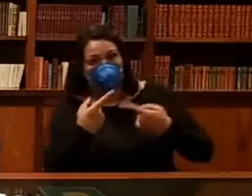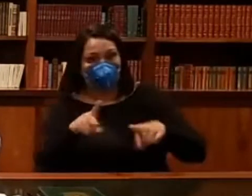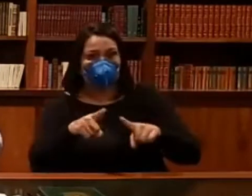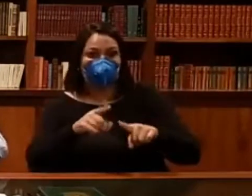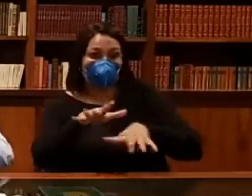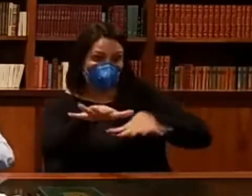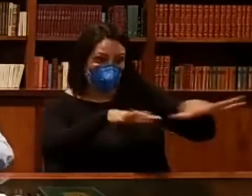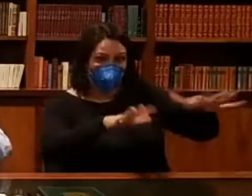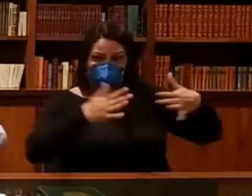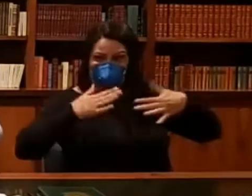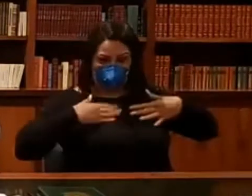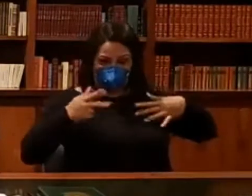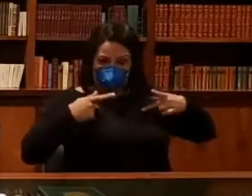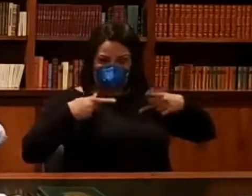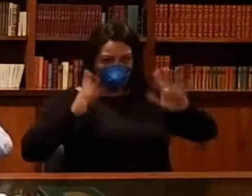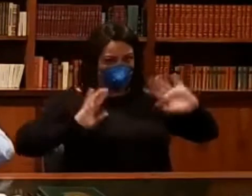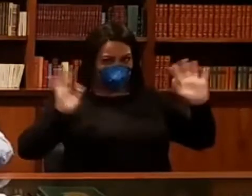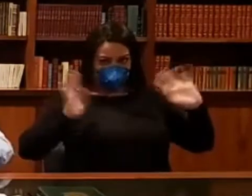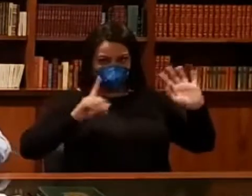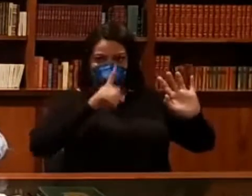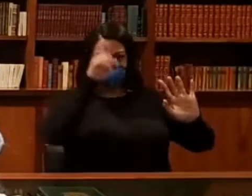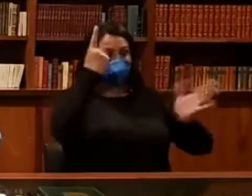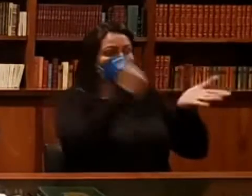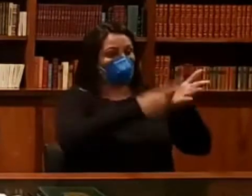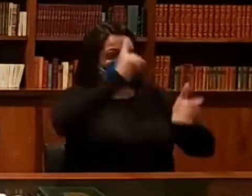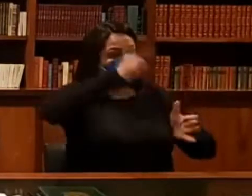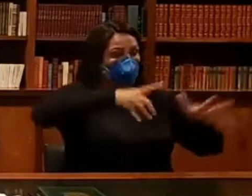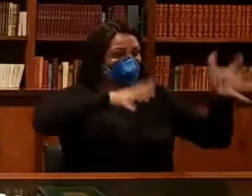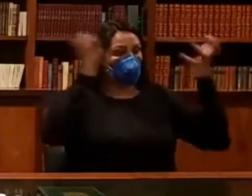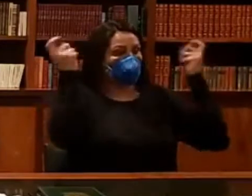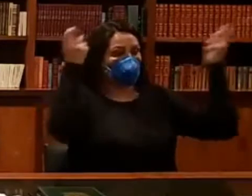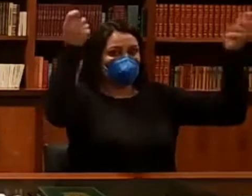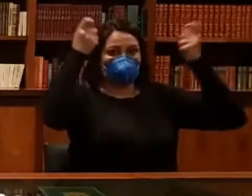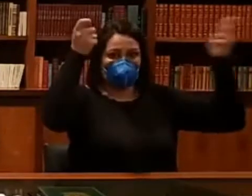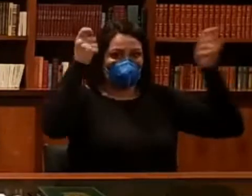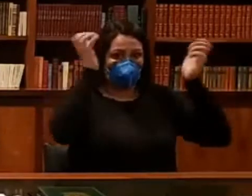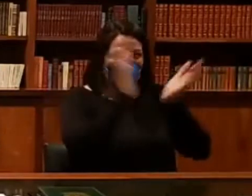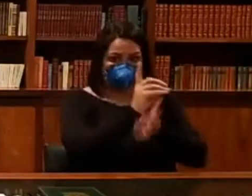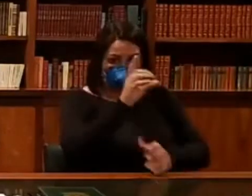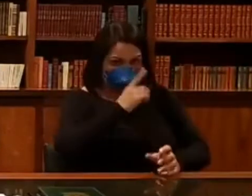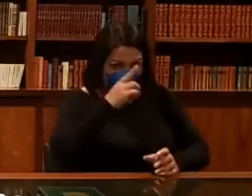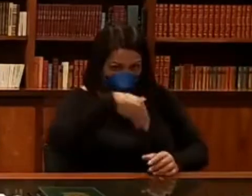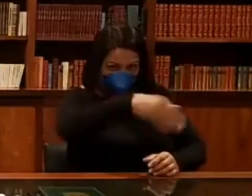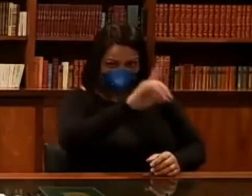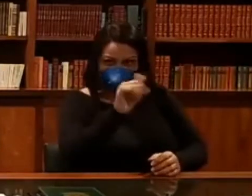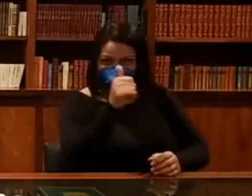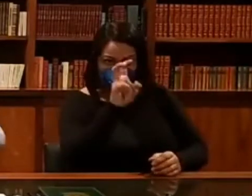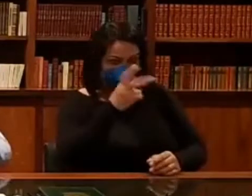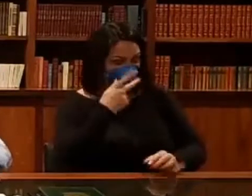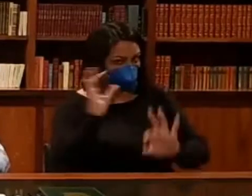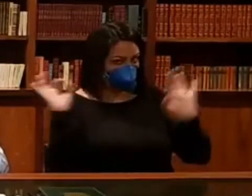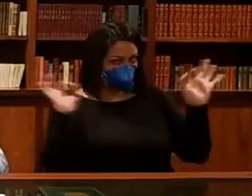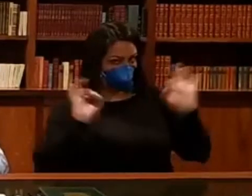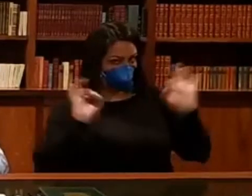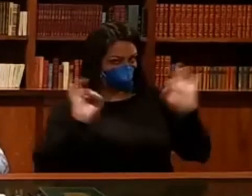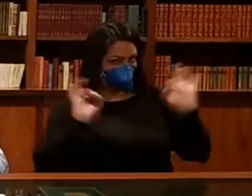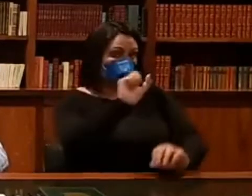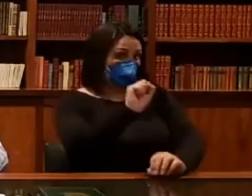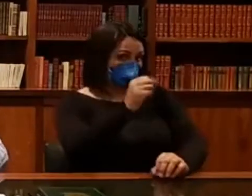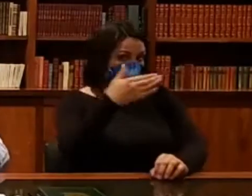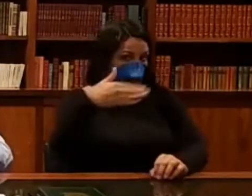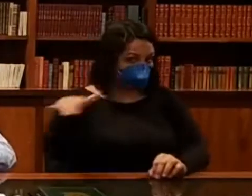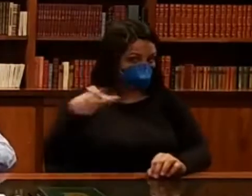movimento não é meu. O momento é espontâneo e popular. Mas o senhor tem. Tá. Então, que a gente está... Daqui a pouco vai estar às 8h30.